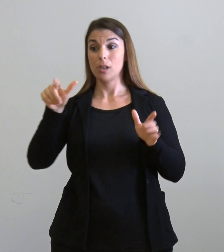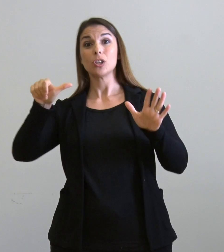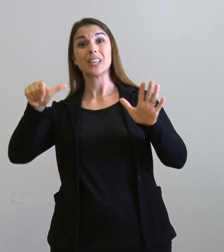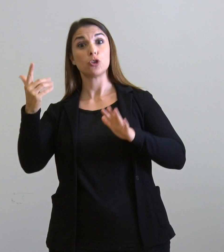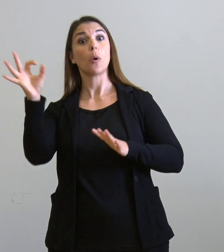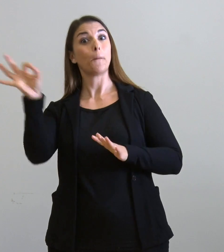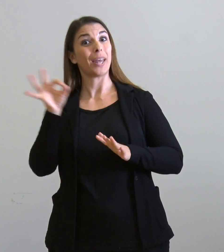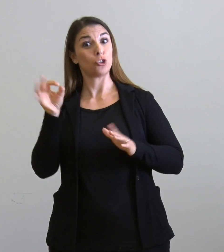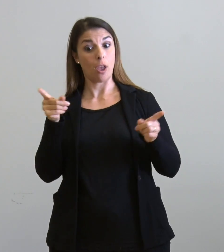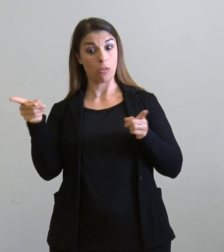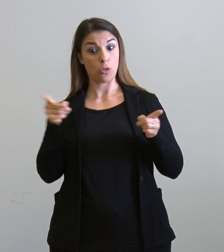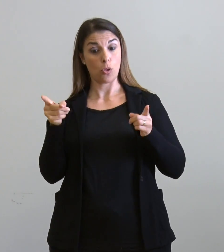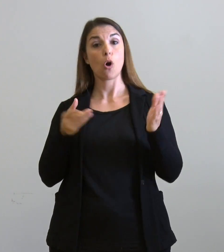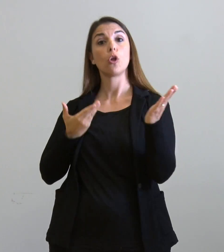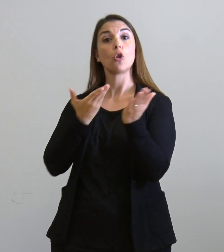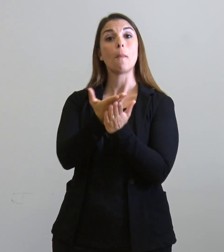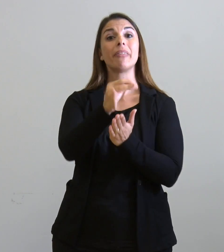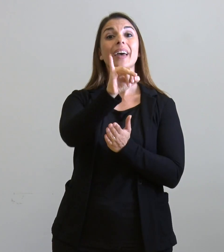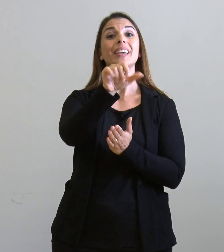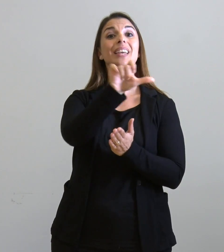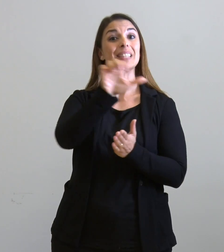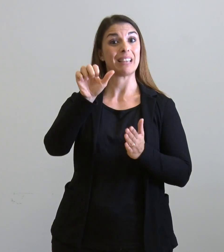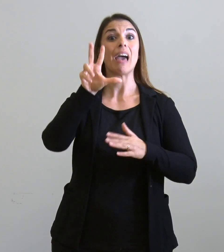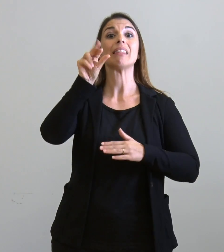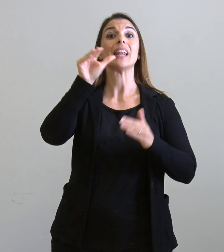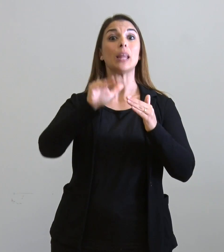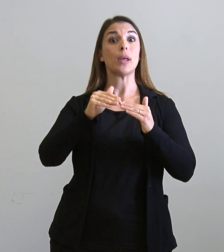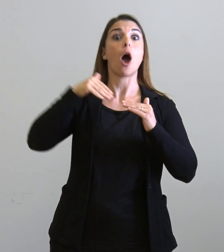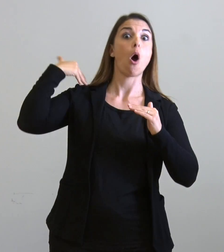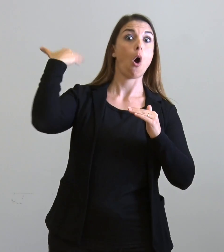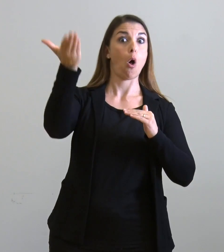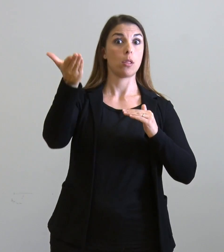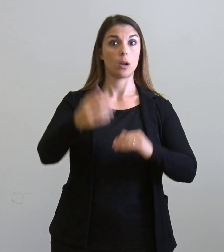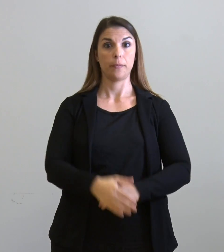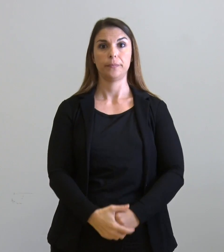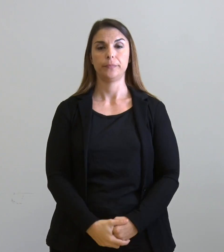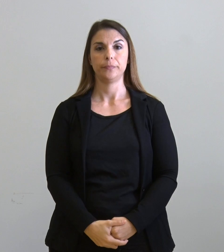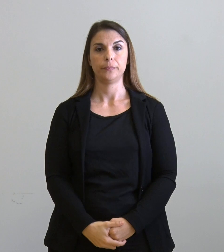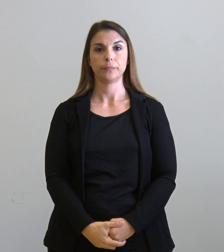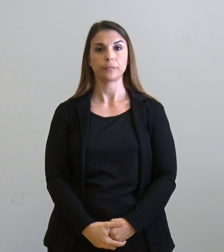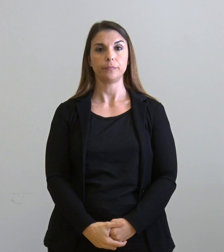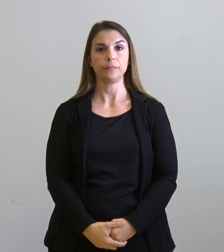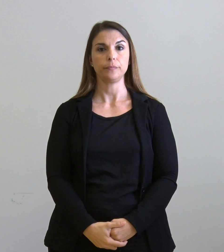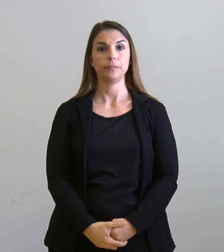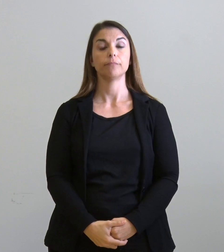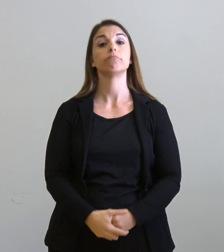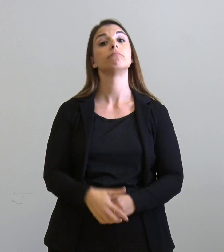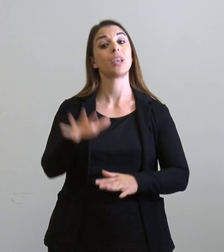con ise superiore a 30.000 euro. Tutte le informazioni su